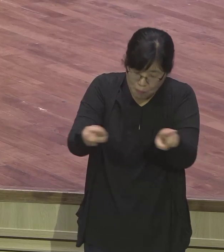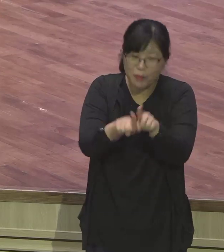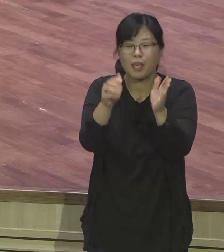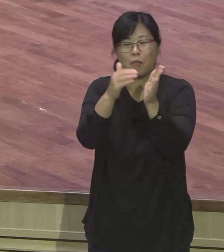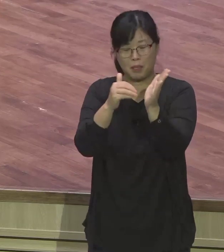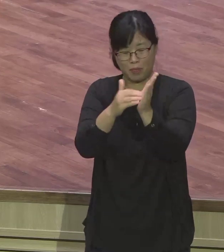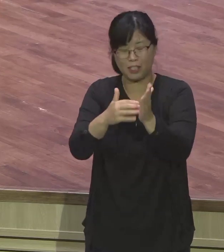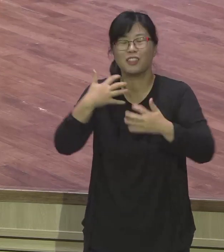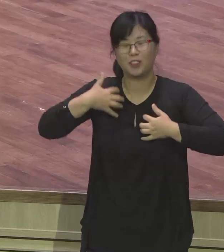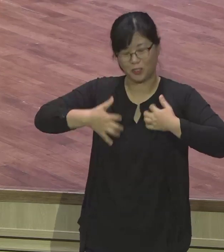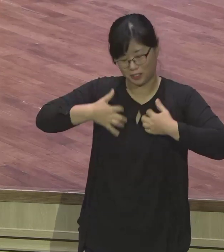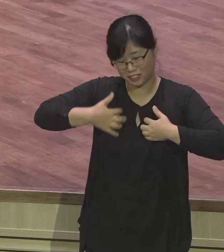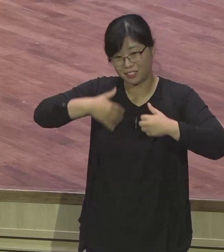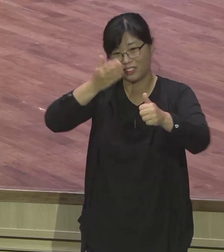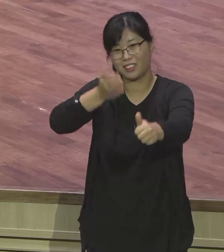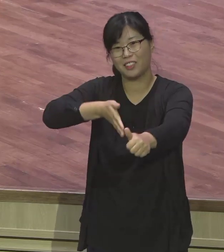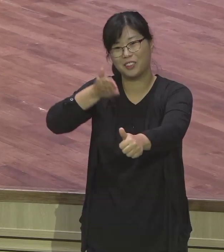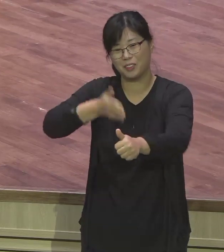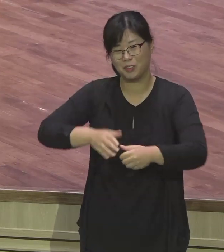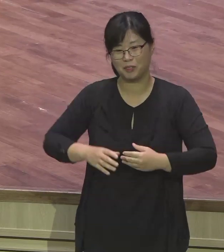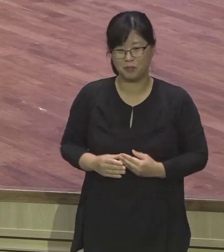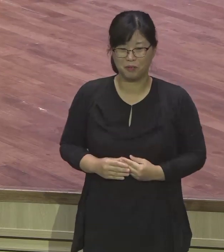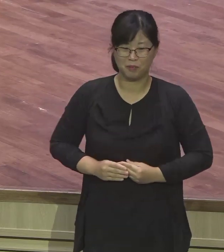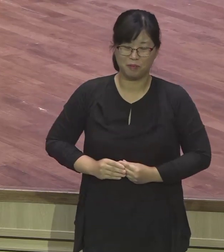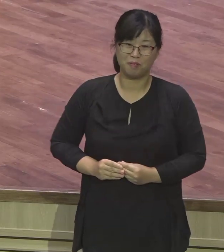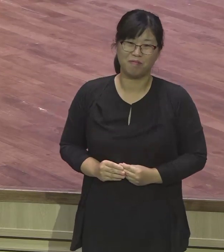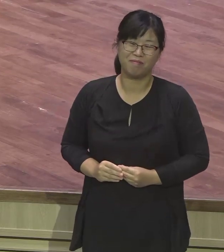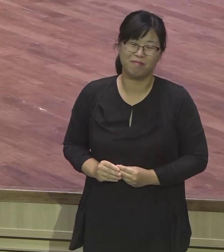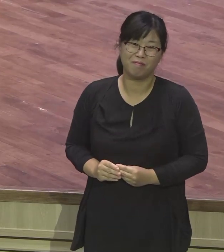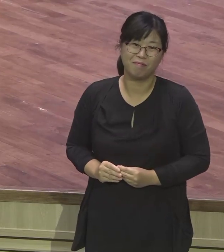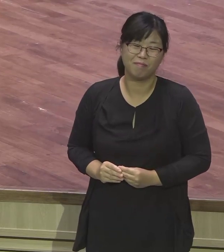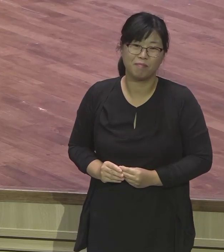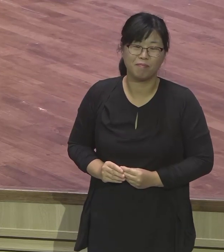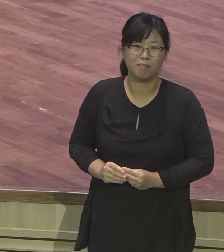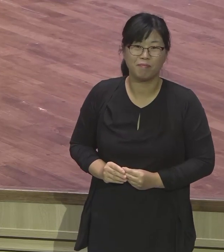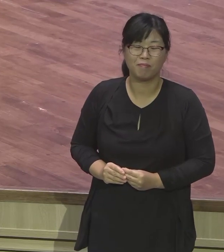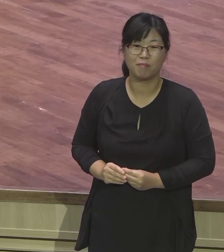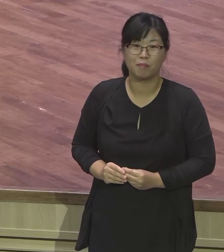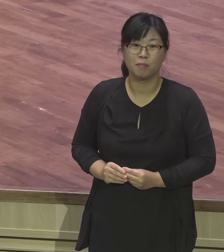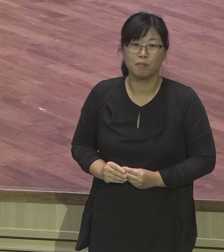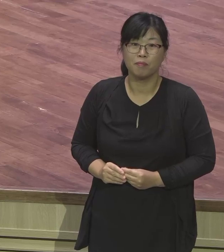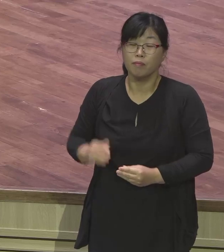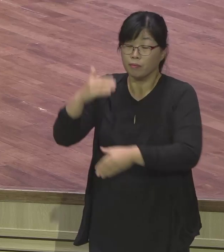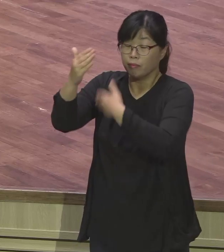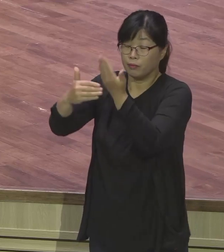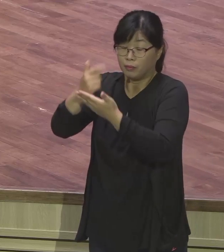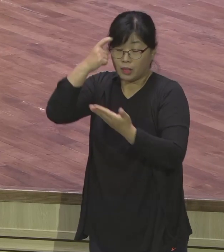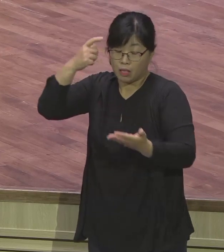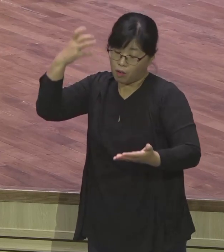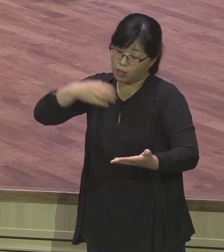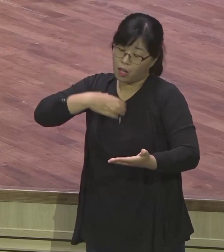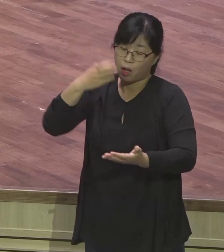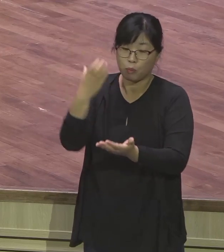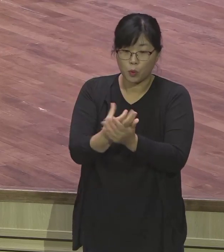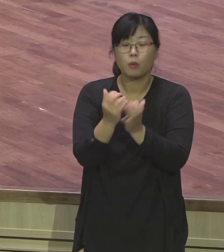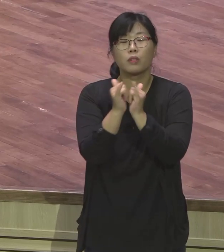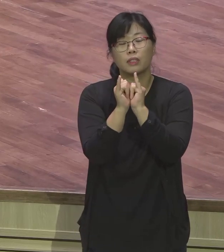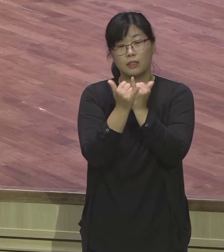위드의 비밀을 누립시다. 이거 될 말씀 가지고, 하나님의 영에 감동된 사람이란 제목으로